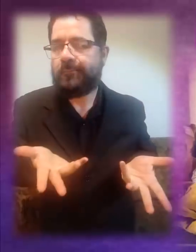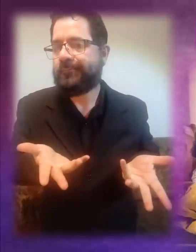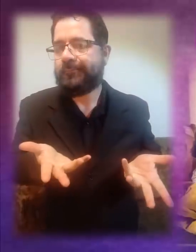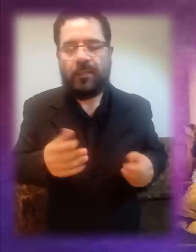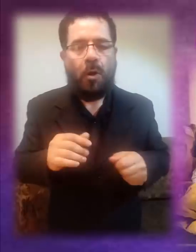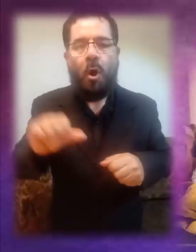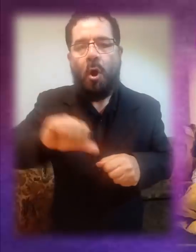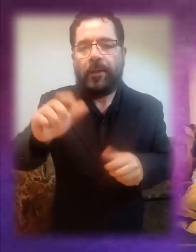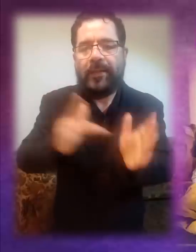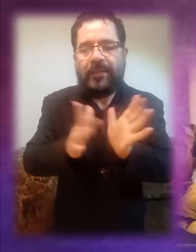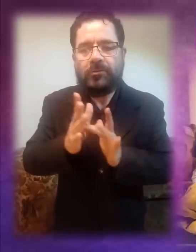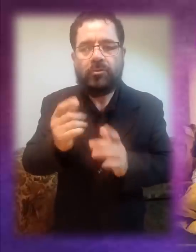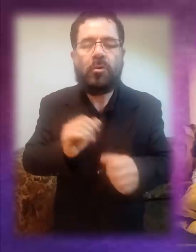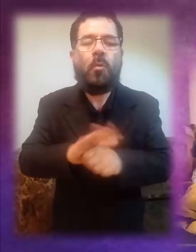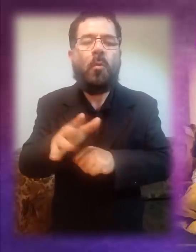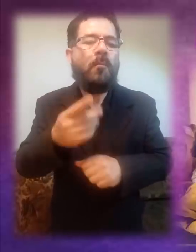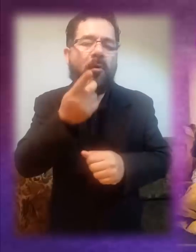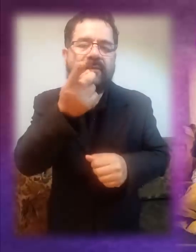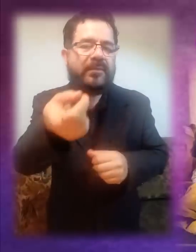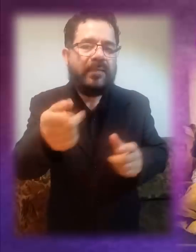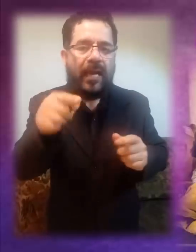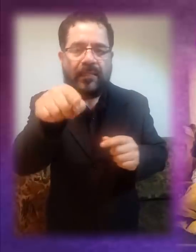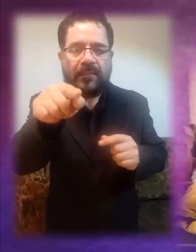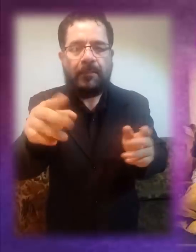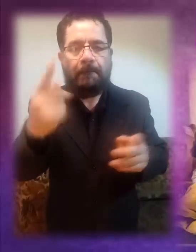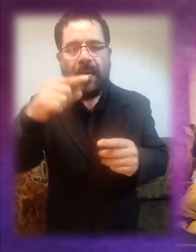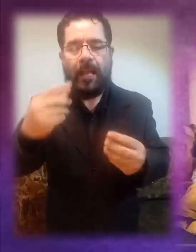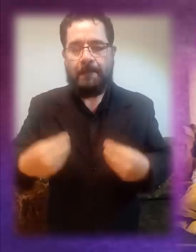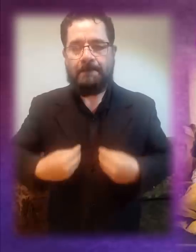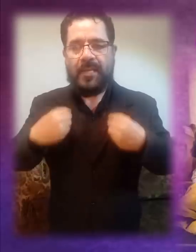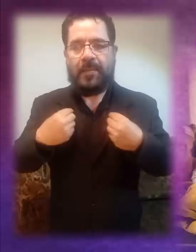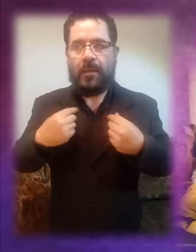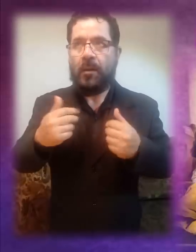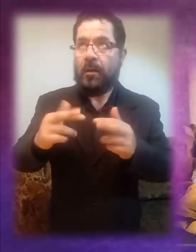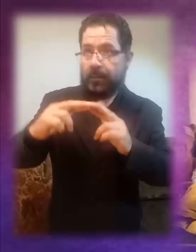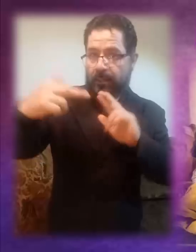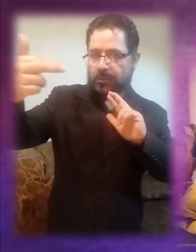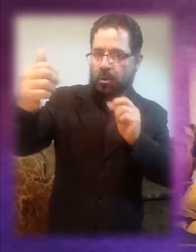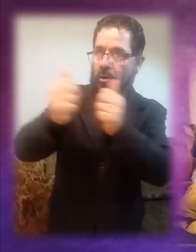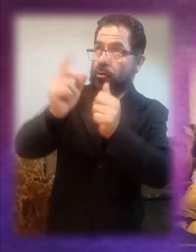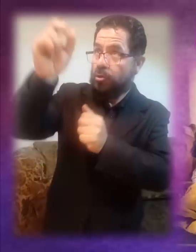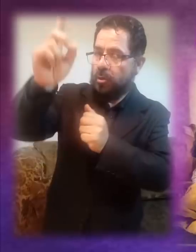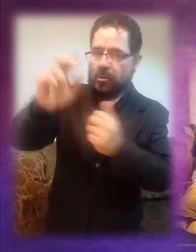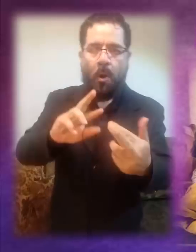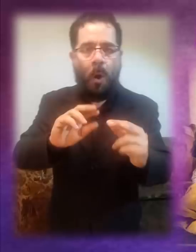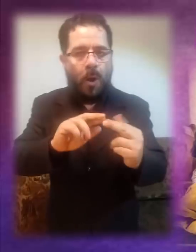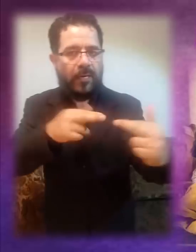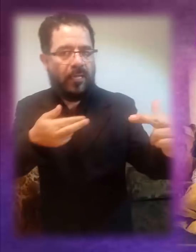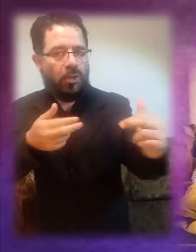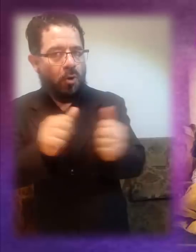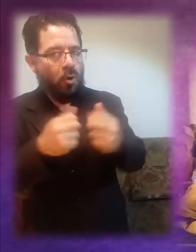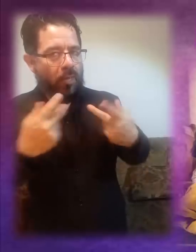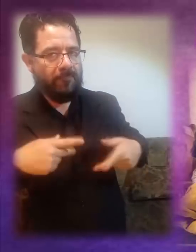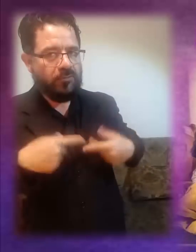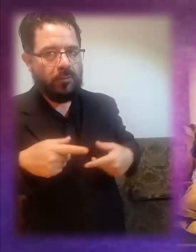¿Qué nos dice hoy Jesús en nuestra manera de vivir y de relacionarnos con Dios y con los